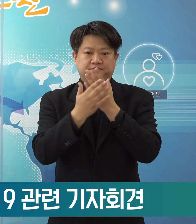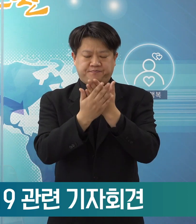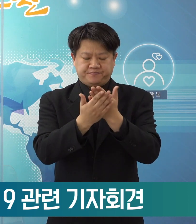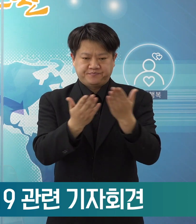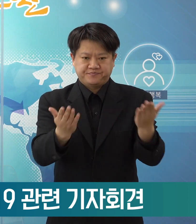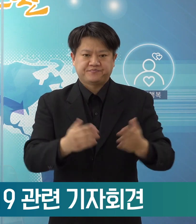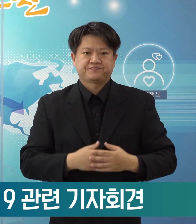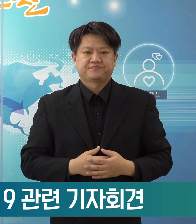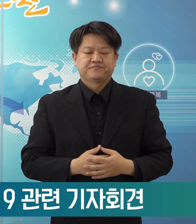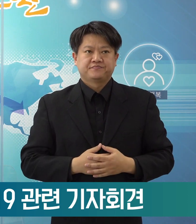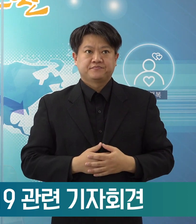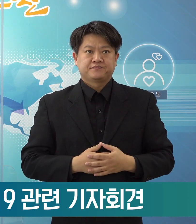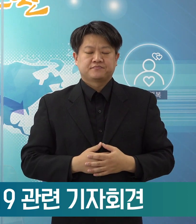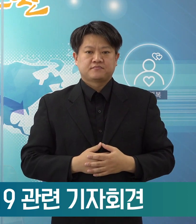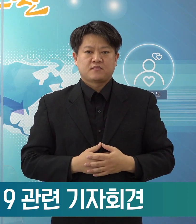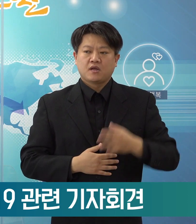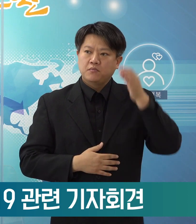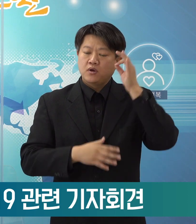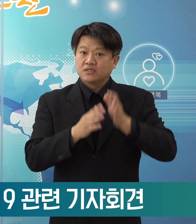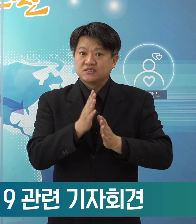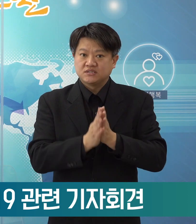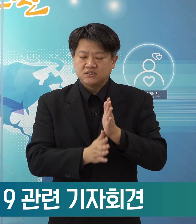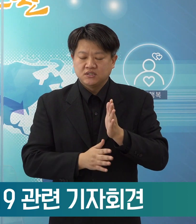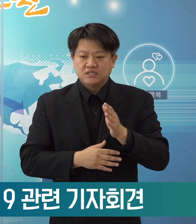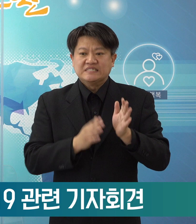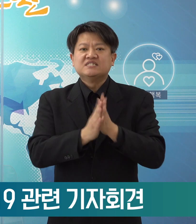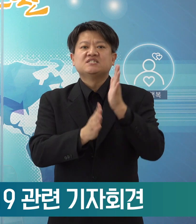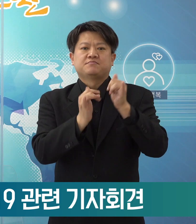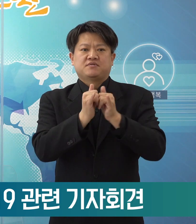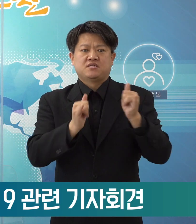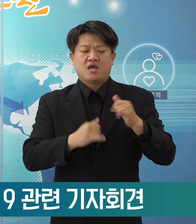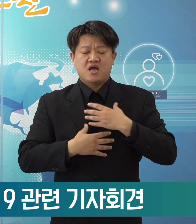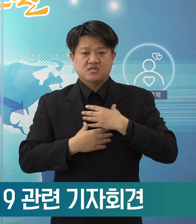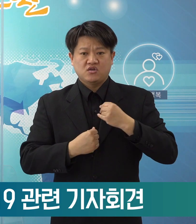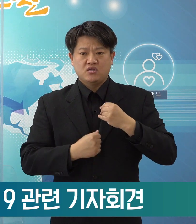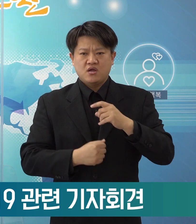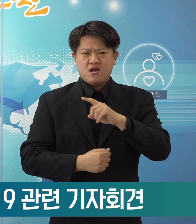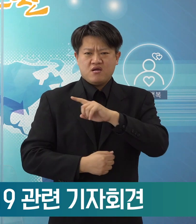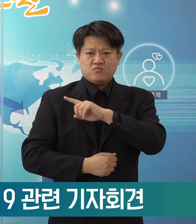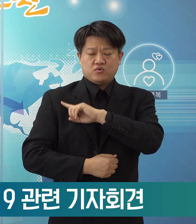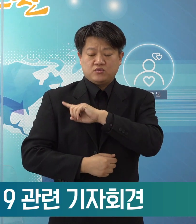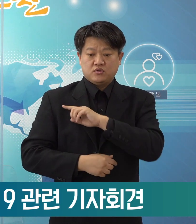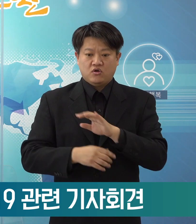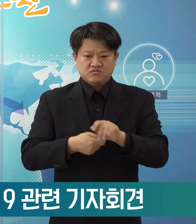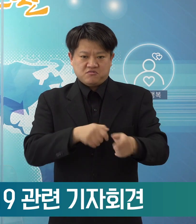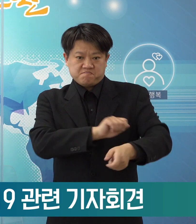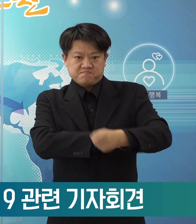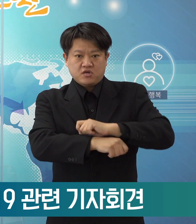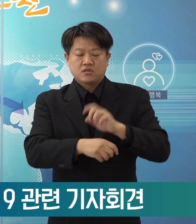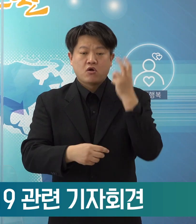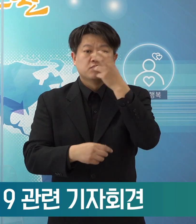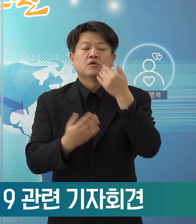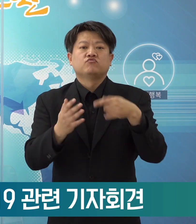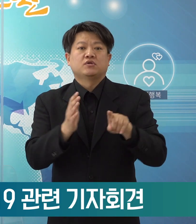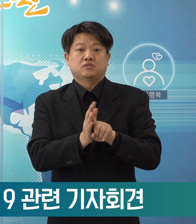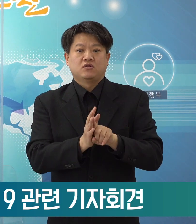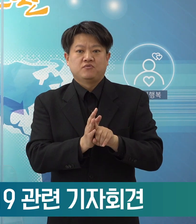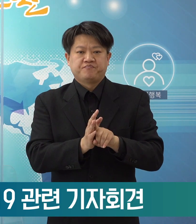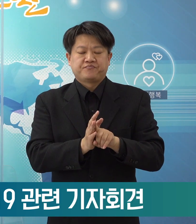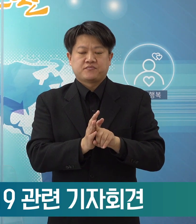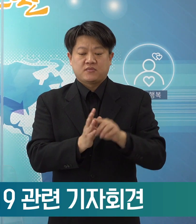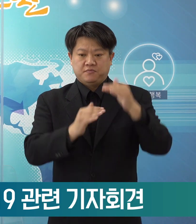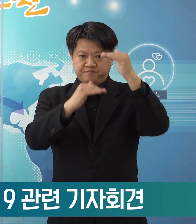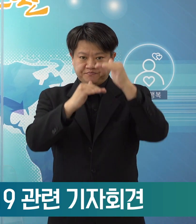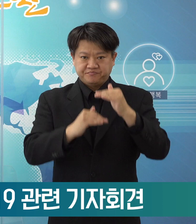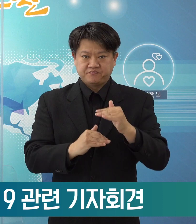드립니다. 우리시는 시민의 안전을 최우선으로 보다 적극적인 검사를 위해 다음과 같이